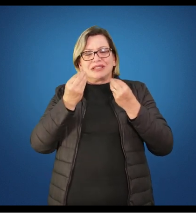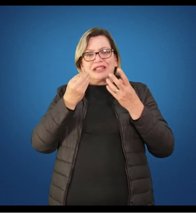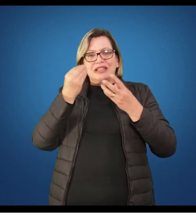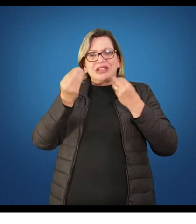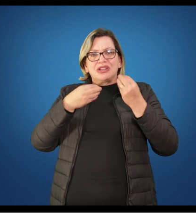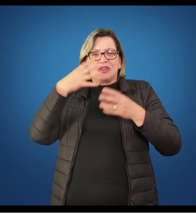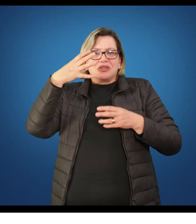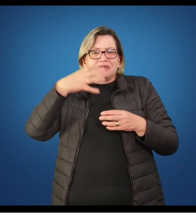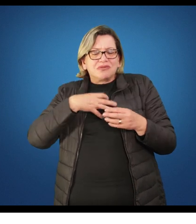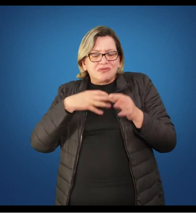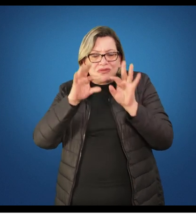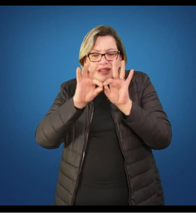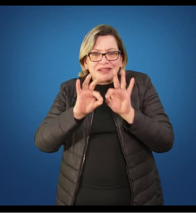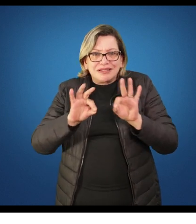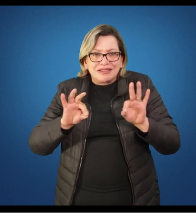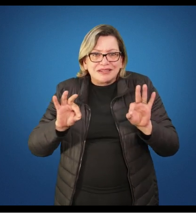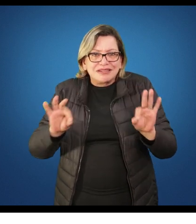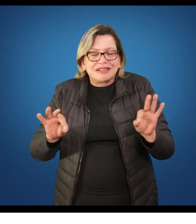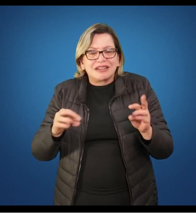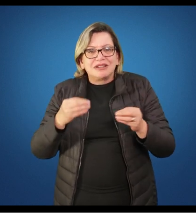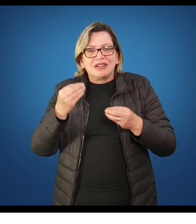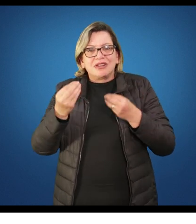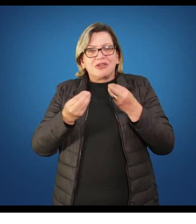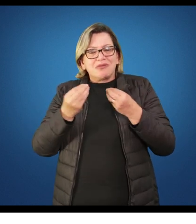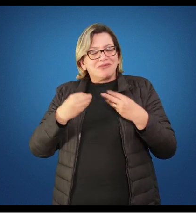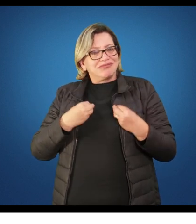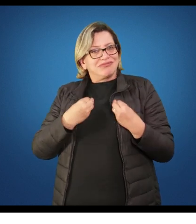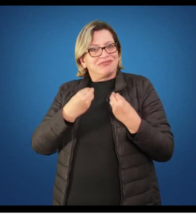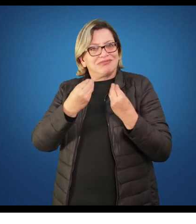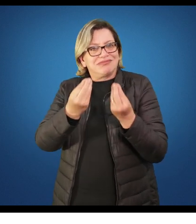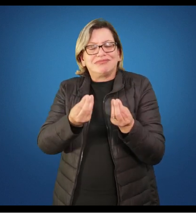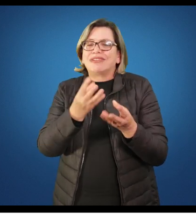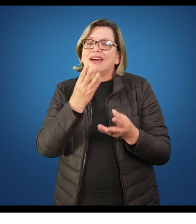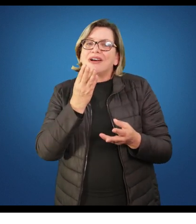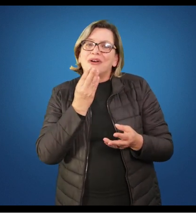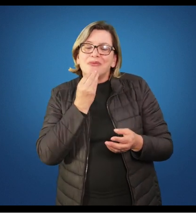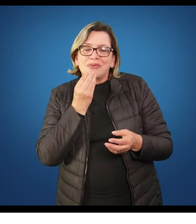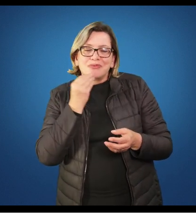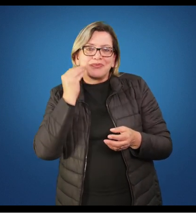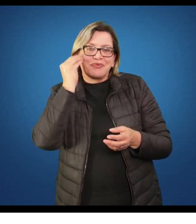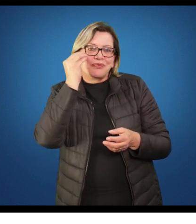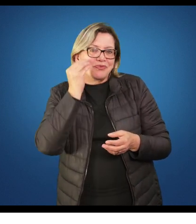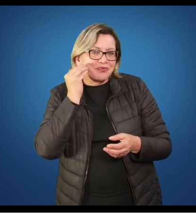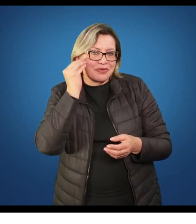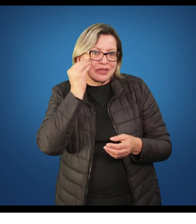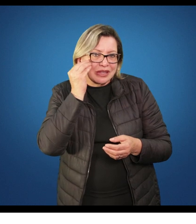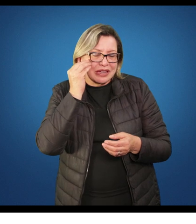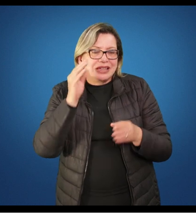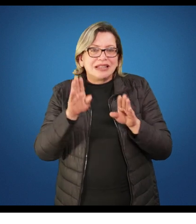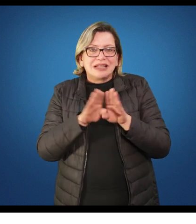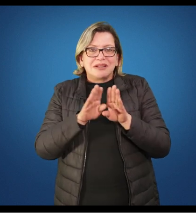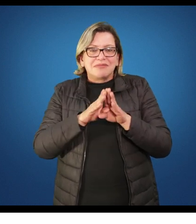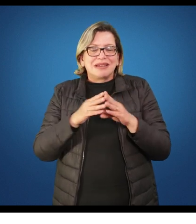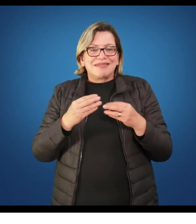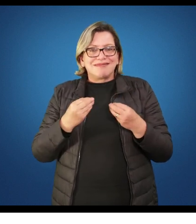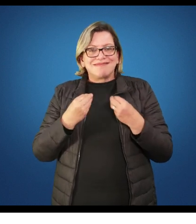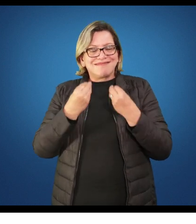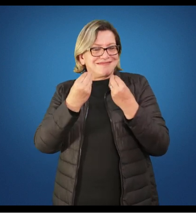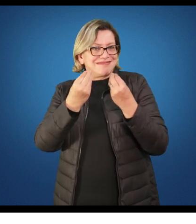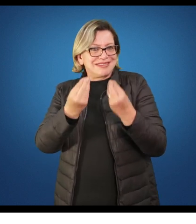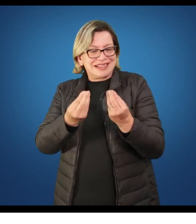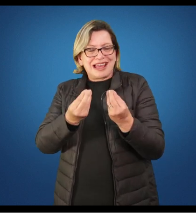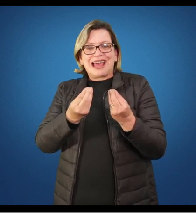maneira mais simples, no sentido de ofertar oportunidades de vivências, ofertar oportunidade para que o aluno